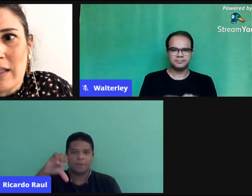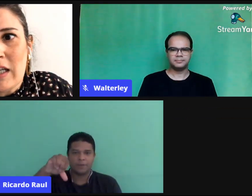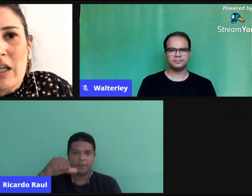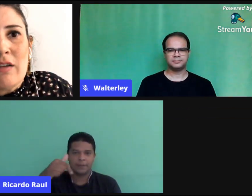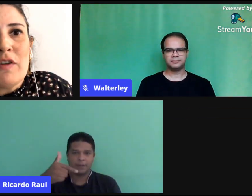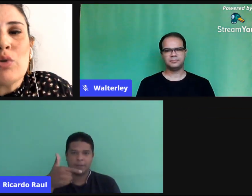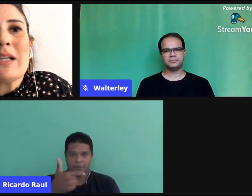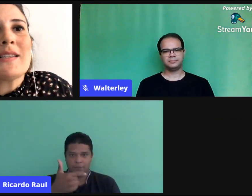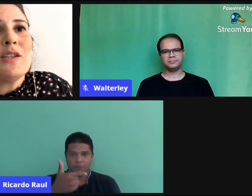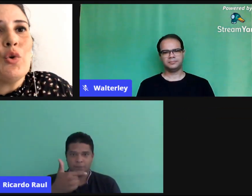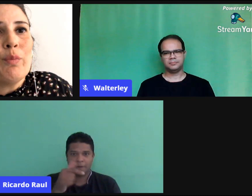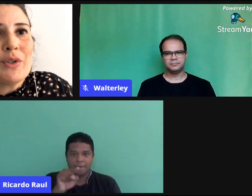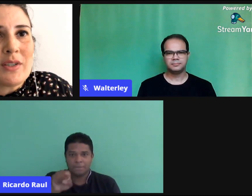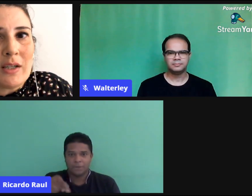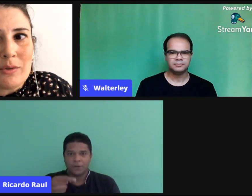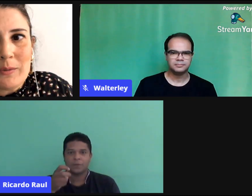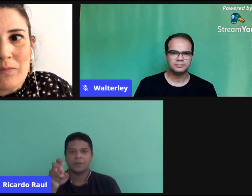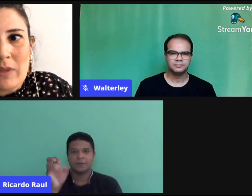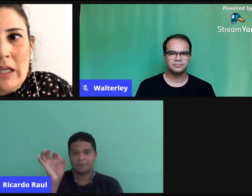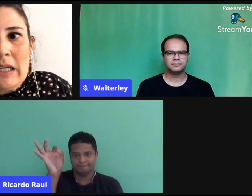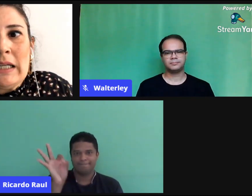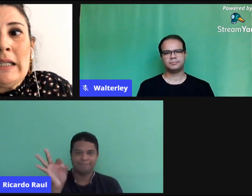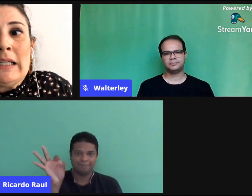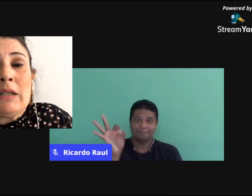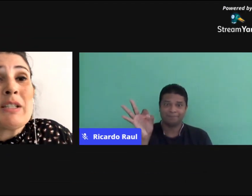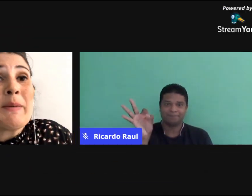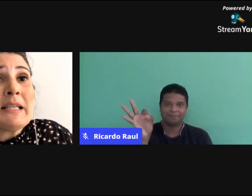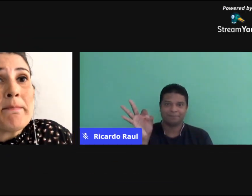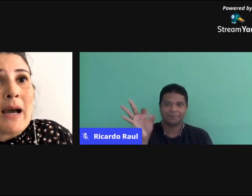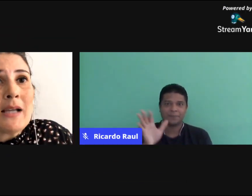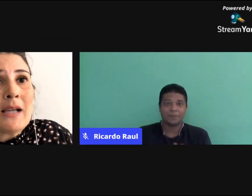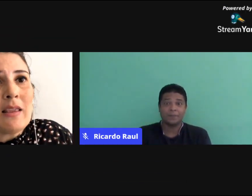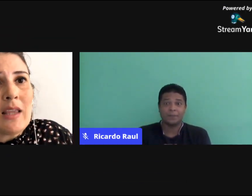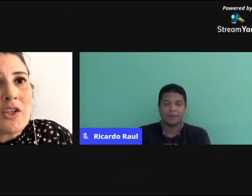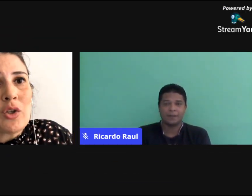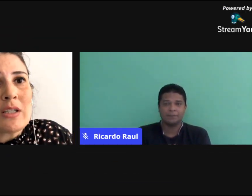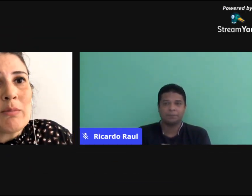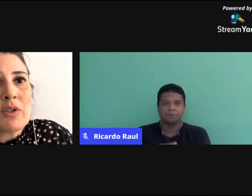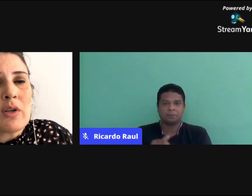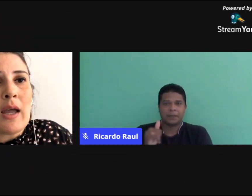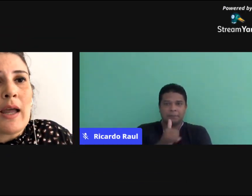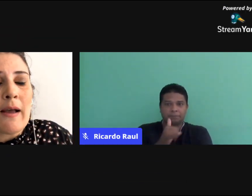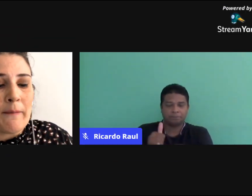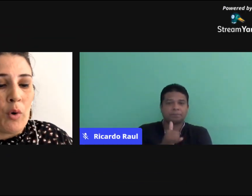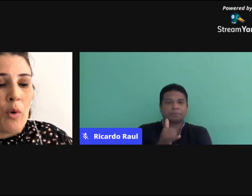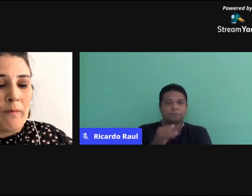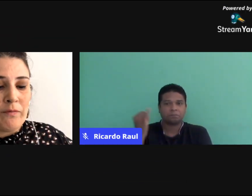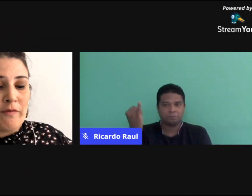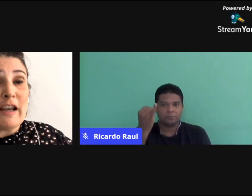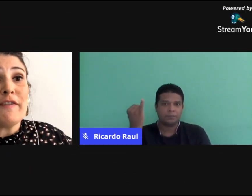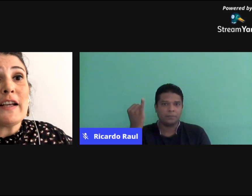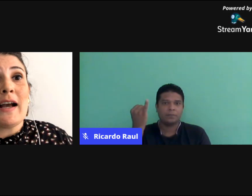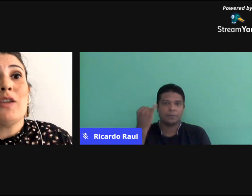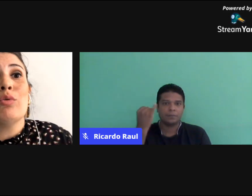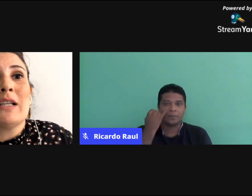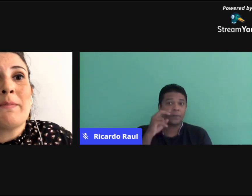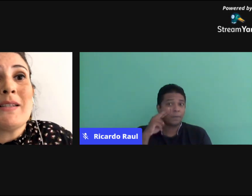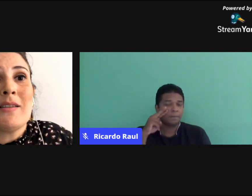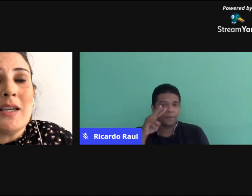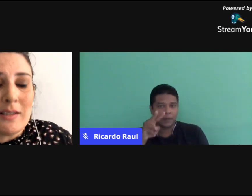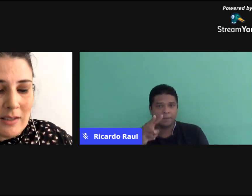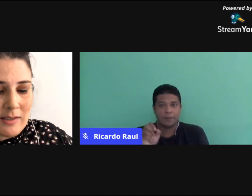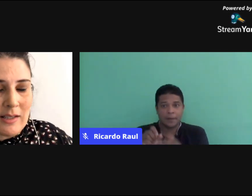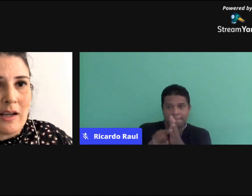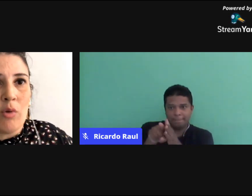,5%. Então, as principais estratégias que nós temos verificado